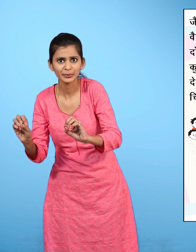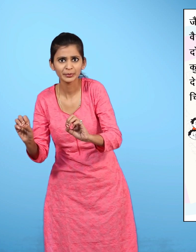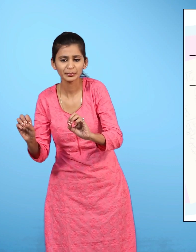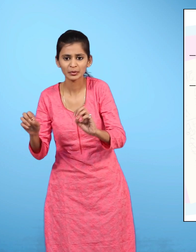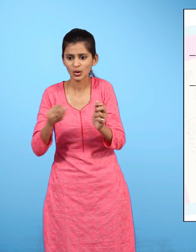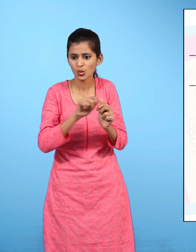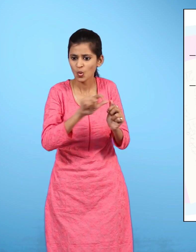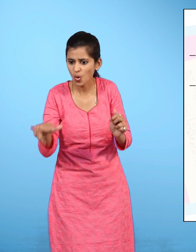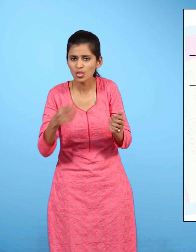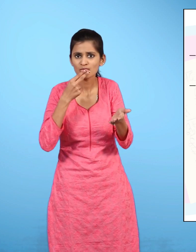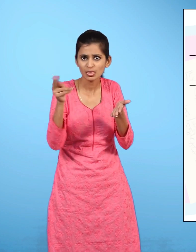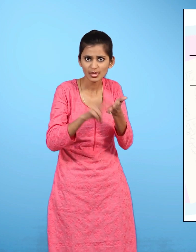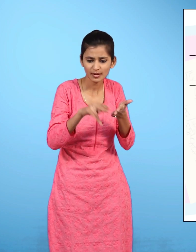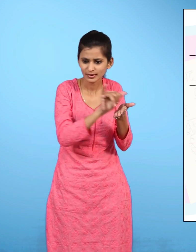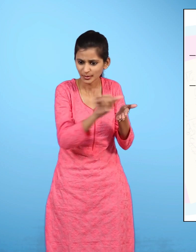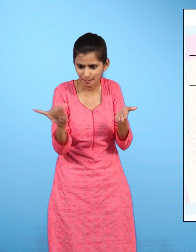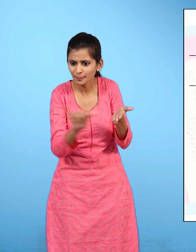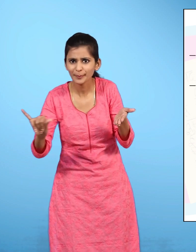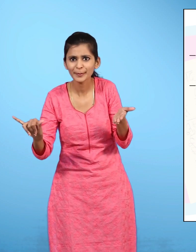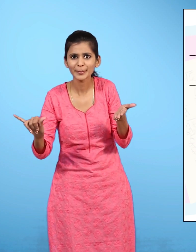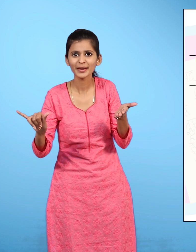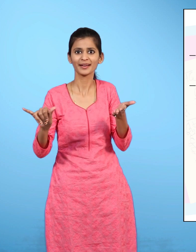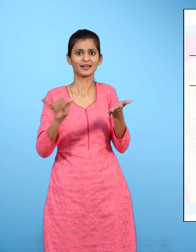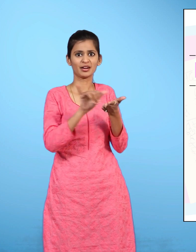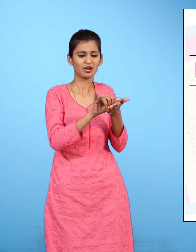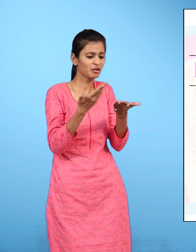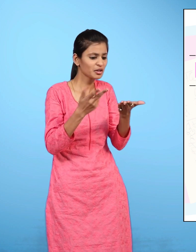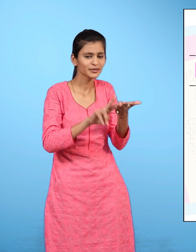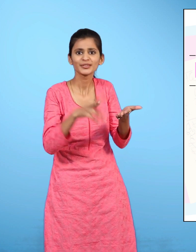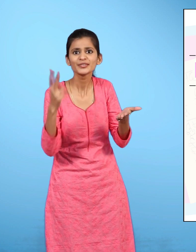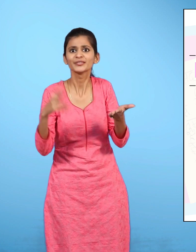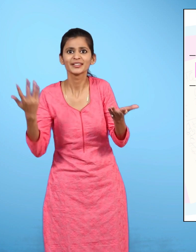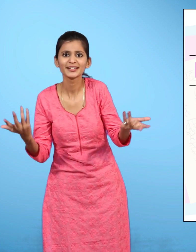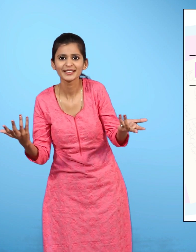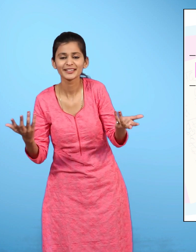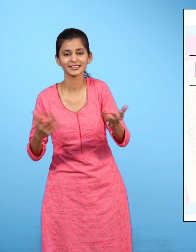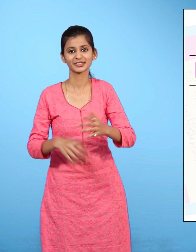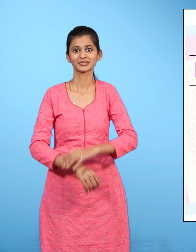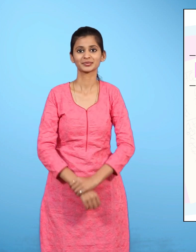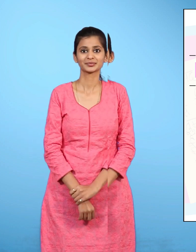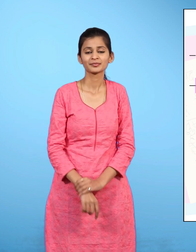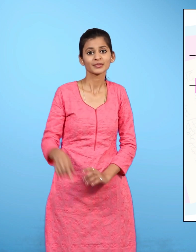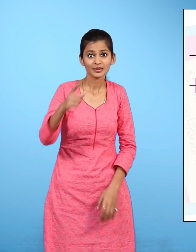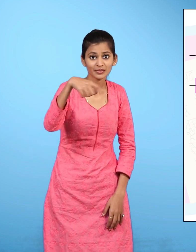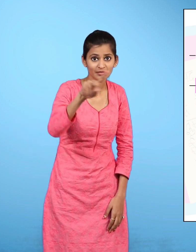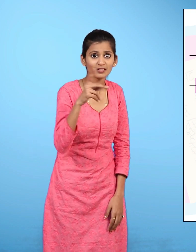क्या सभी टिकेट एक जैसे हैं उनमें क्या-क्या अंतर है क्या तुमने